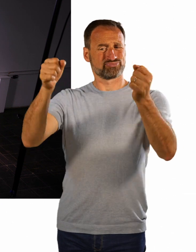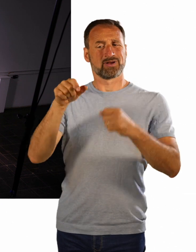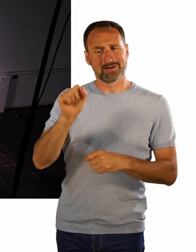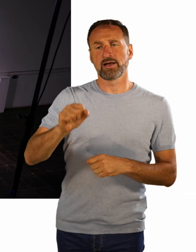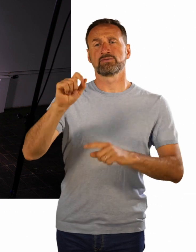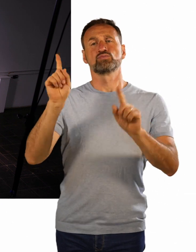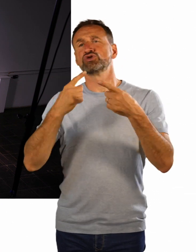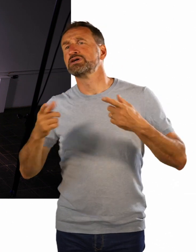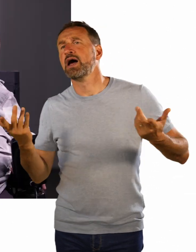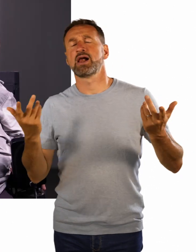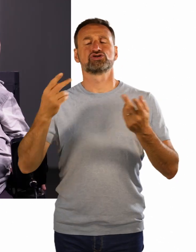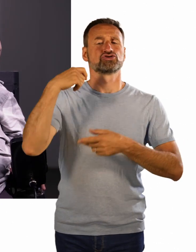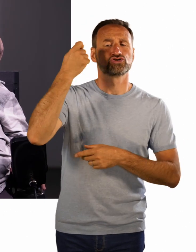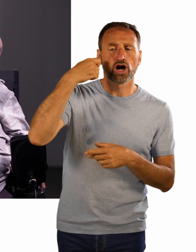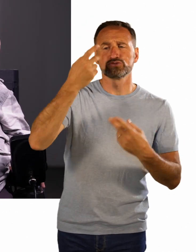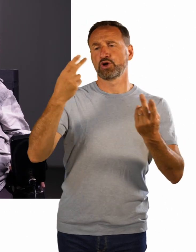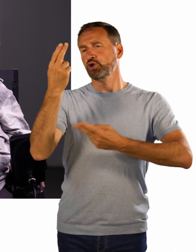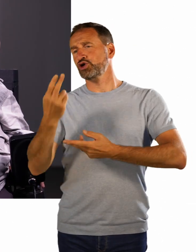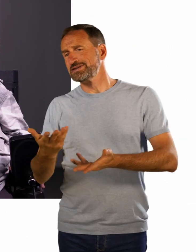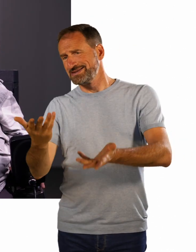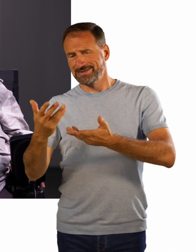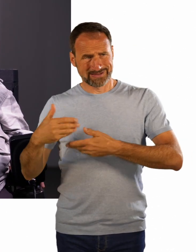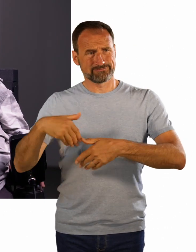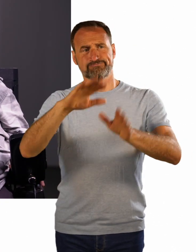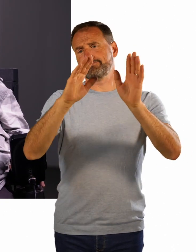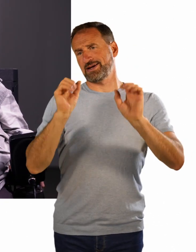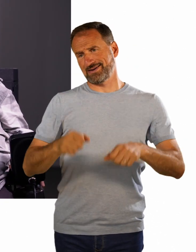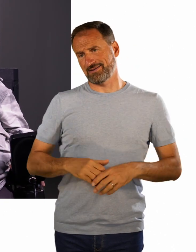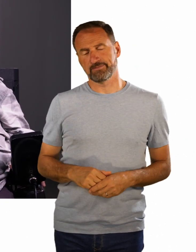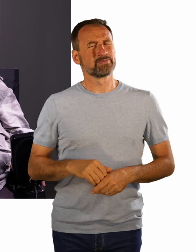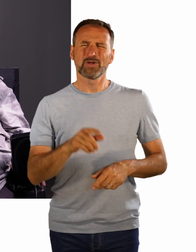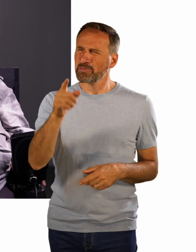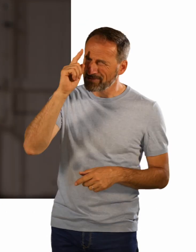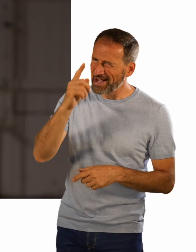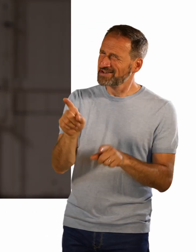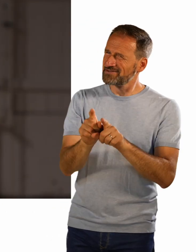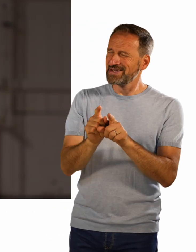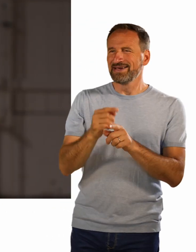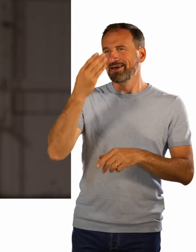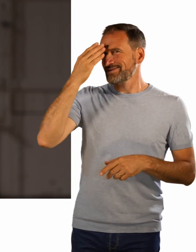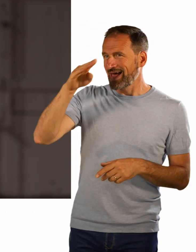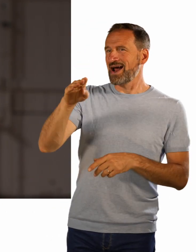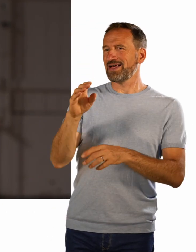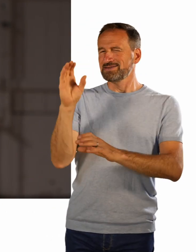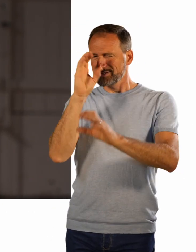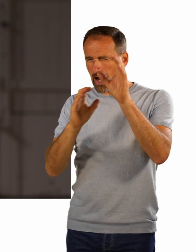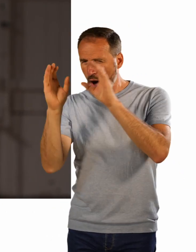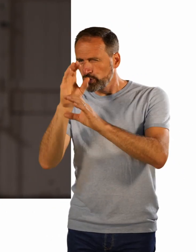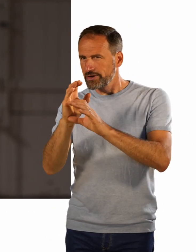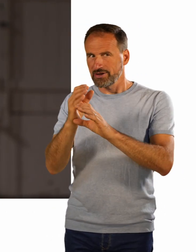künstlerisch, was auch immer. Also Talentscouts von außen. Ja, genau. Und das passiert ja manchmal jetzt. wie gesagt,